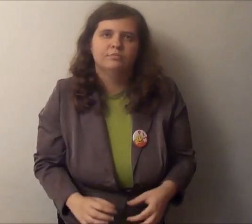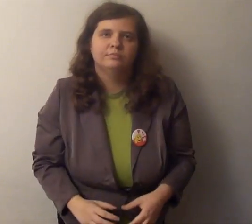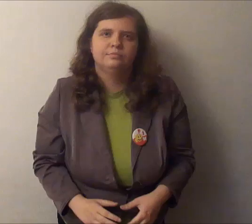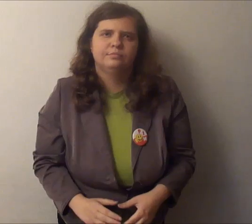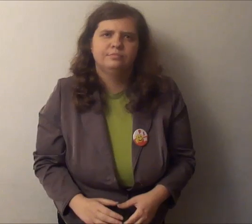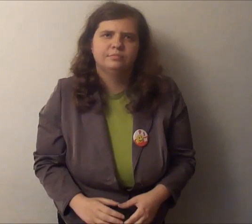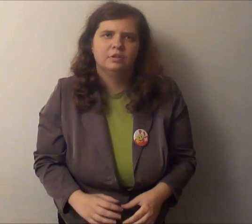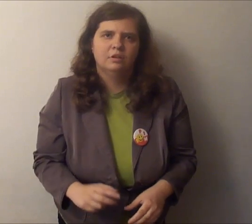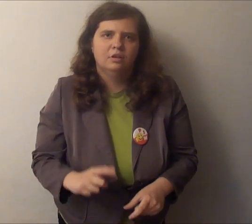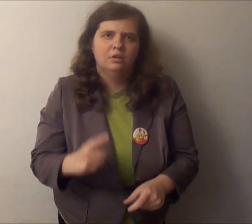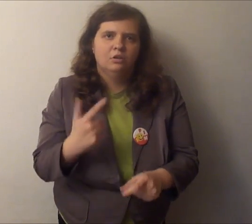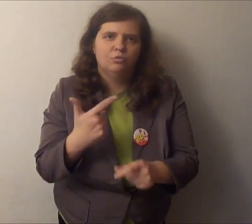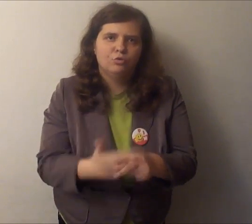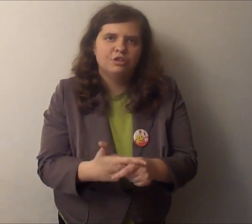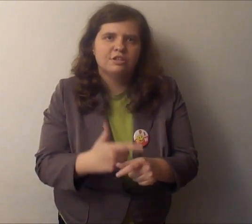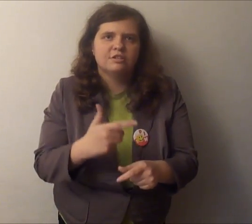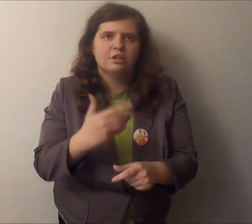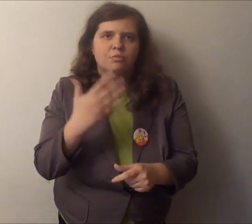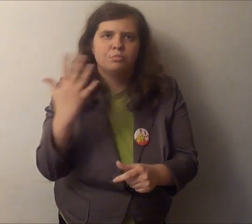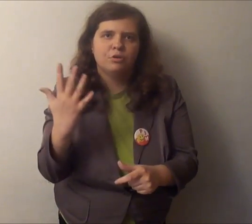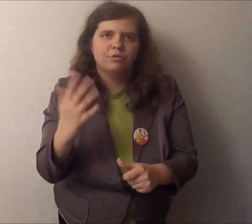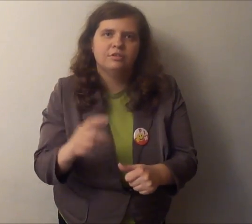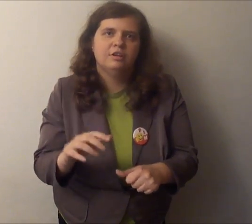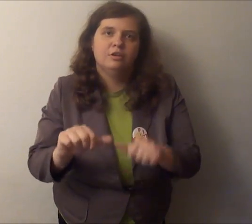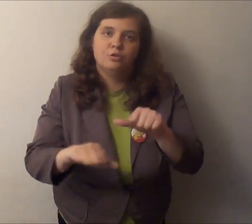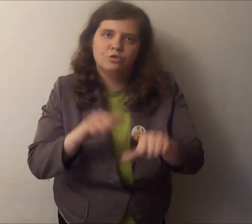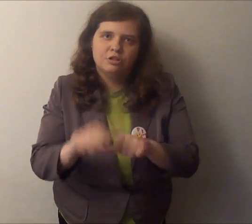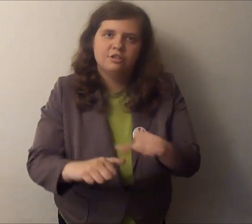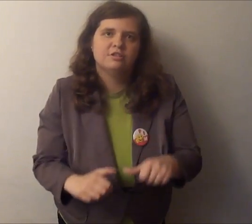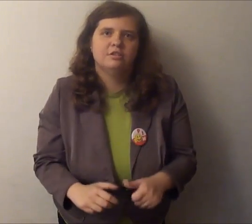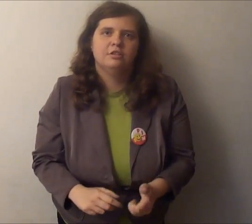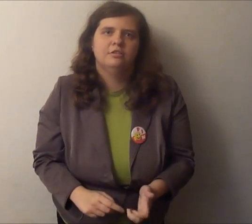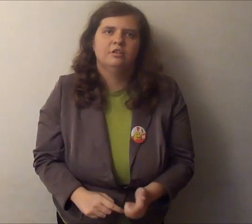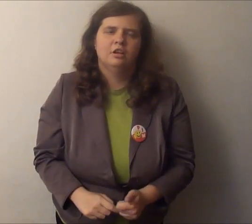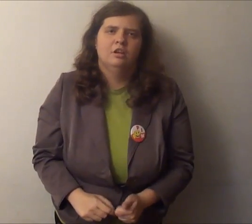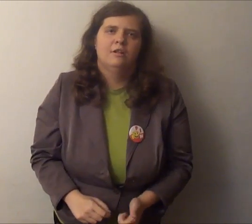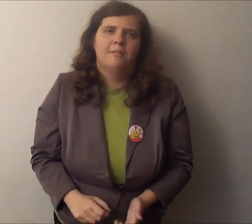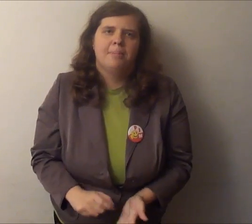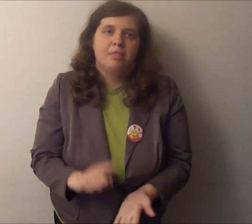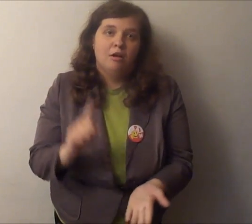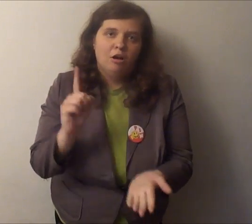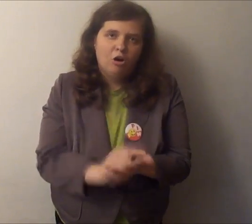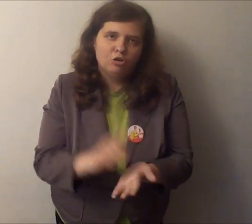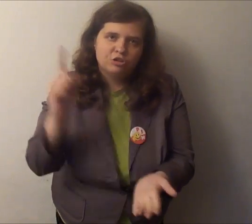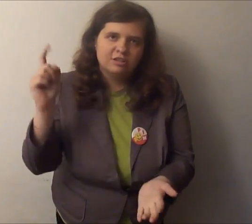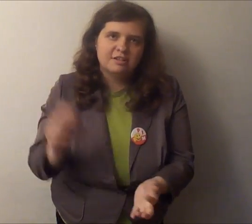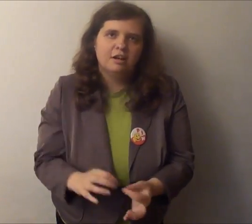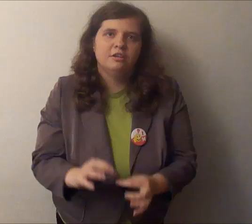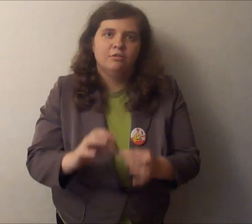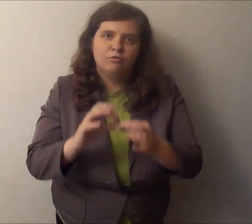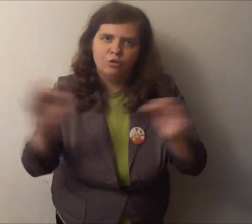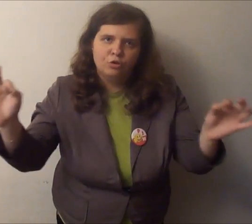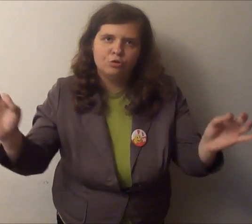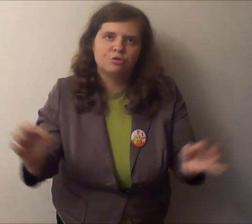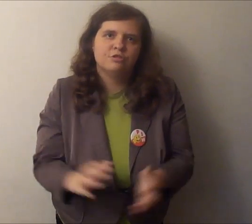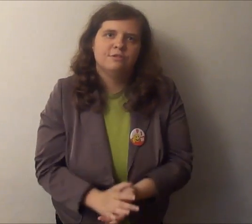25. rocznicy odzyskania wolności.